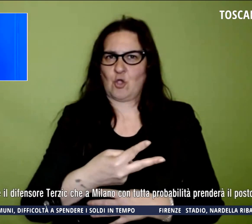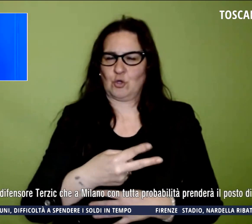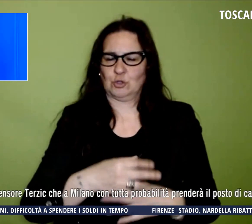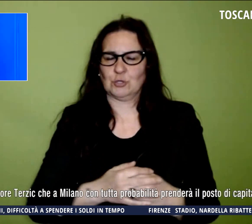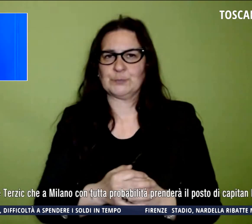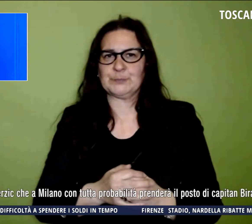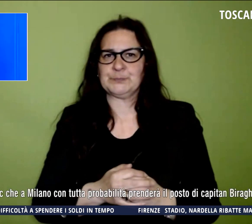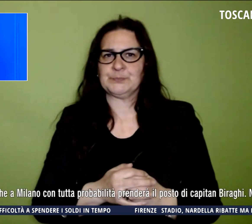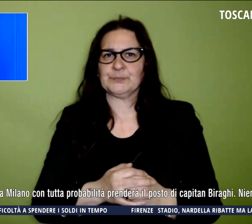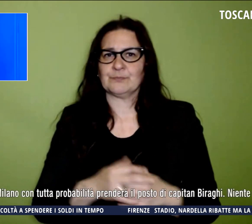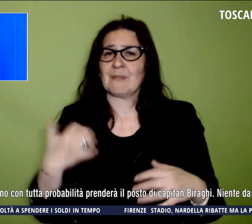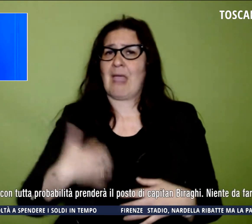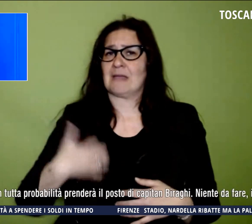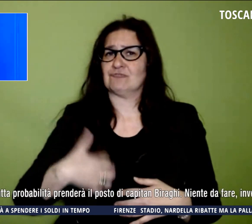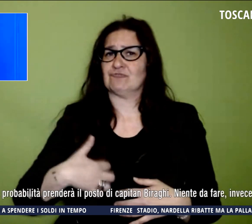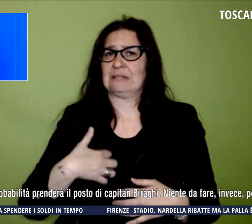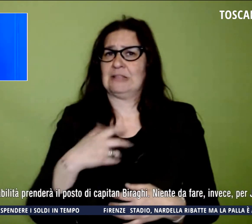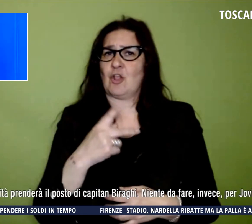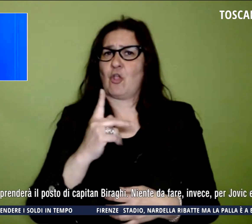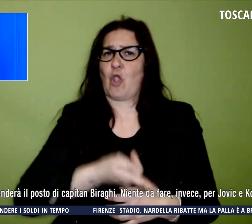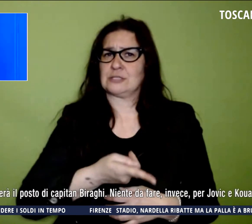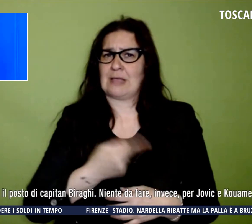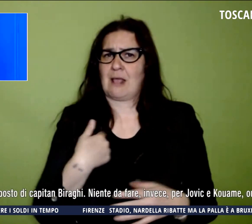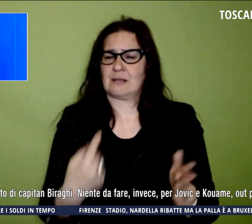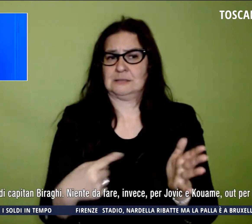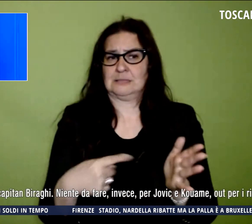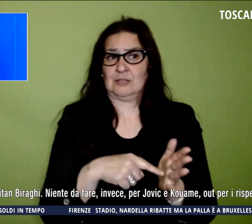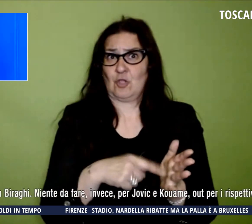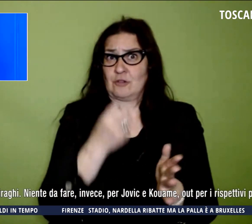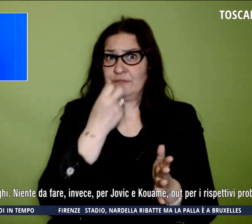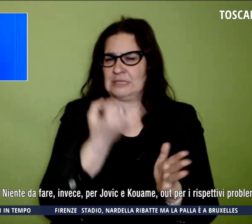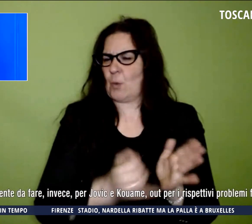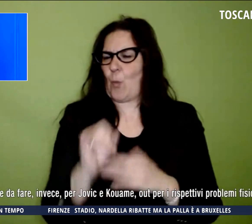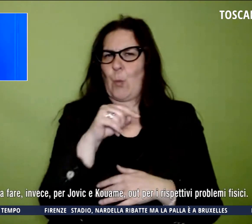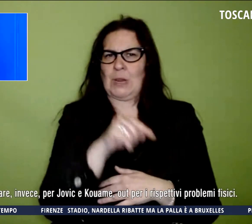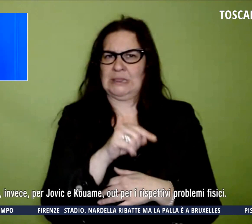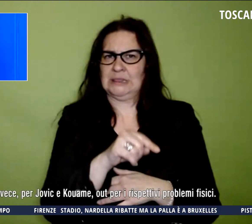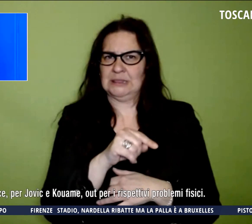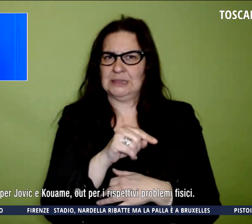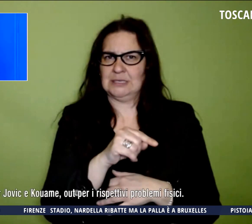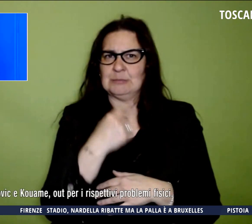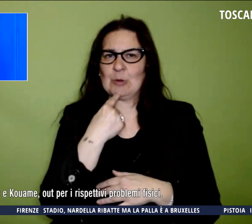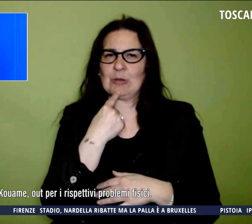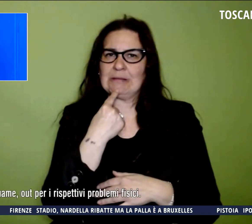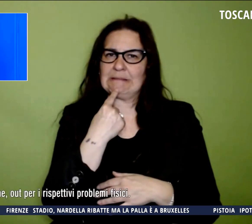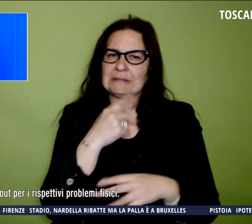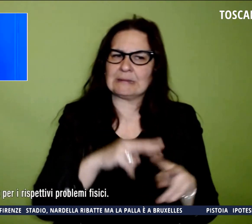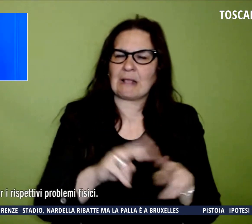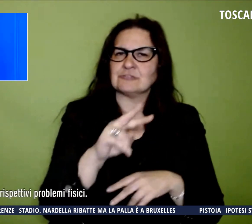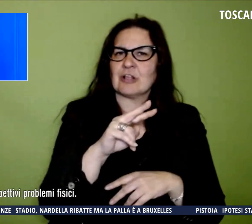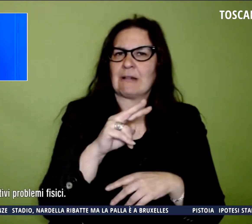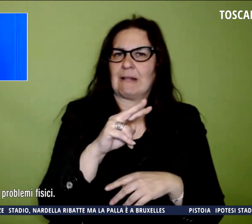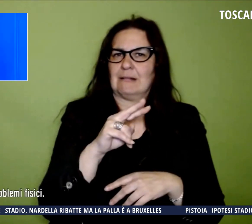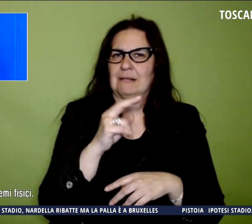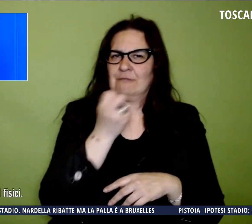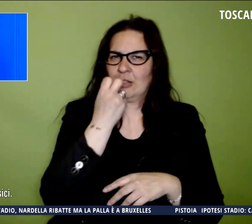Nico González, l'ultimo rientrato a Firenze dei nazionali Viola e il tecnico deciderà solo all